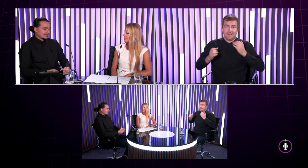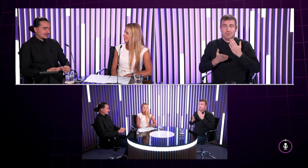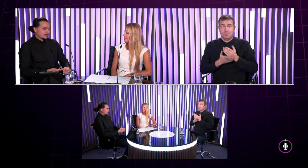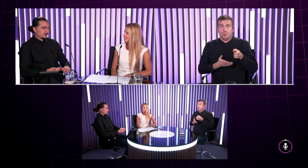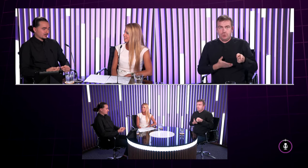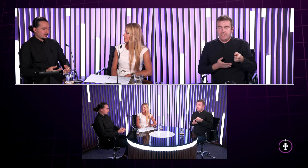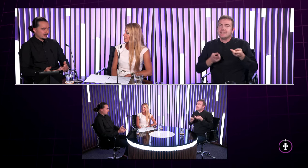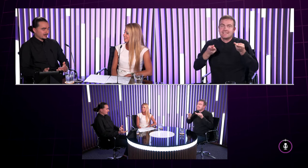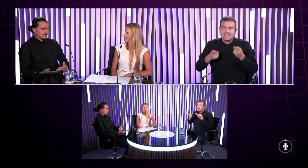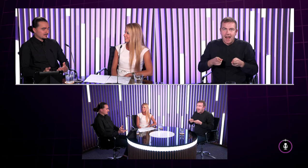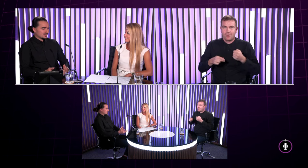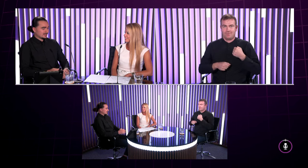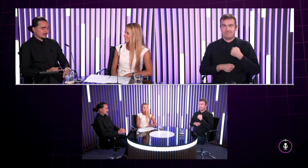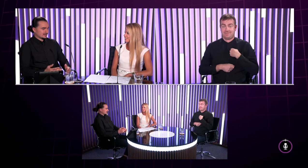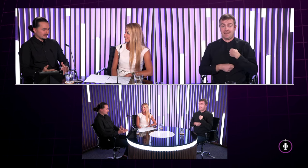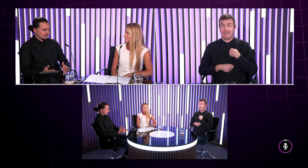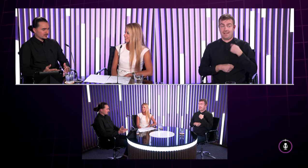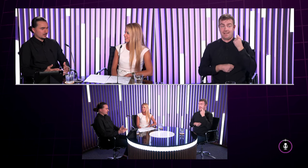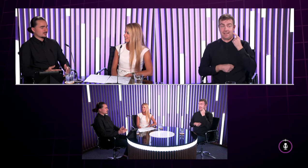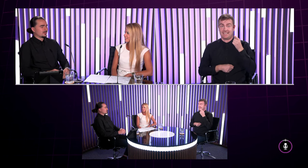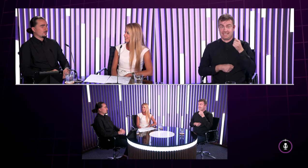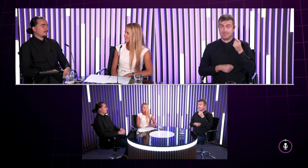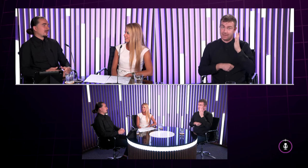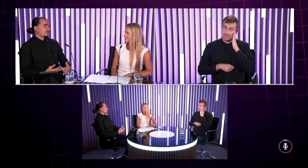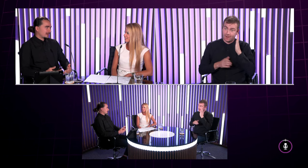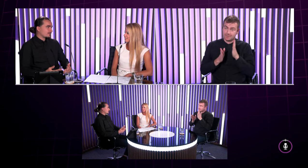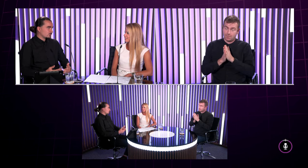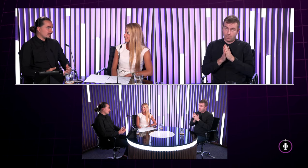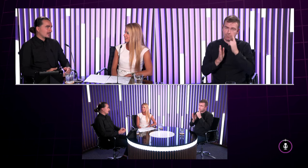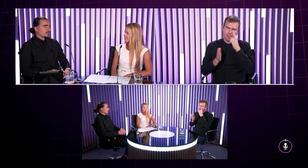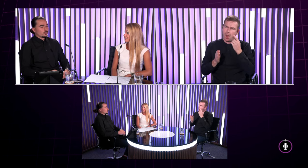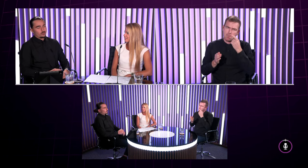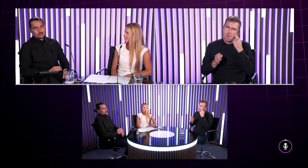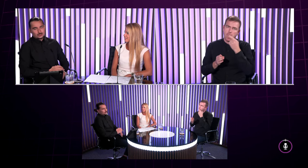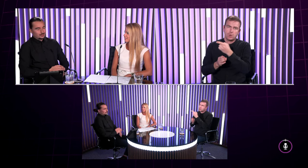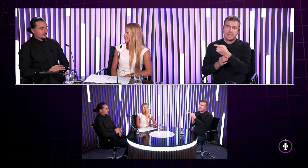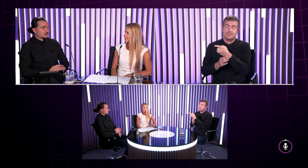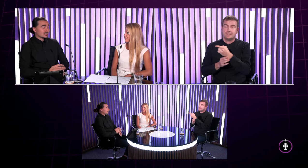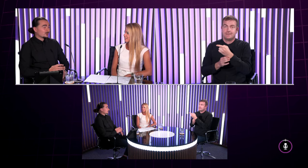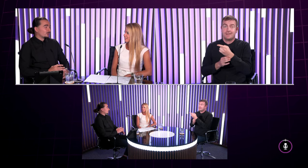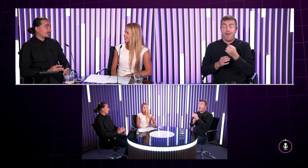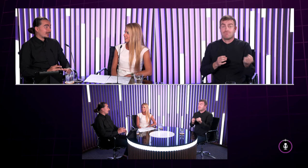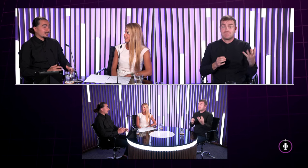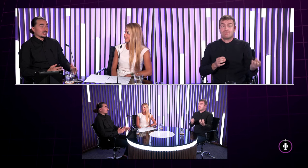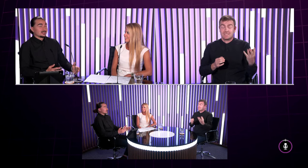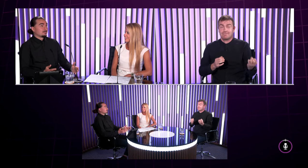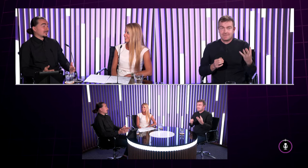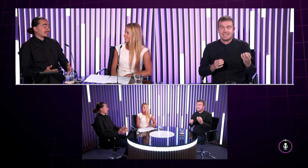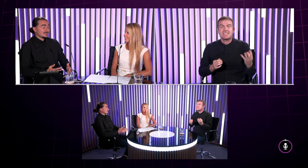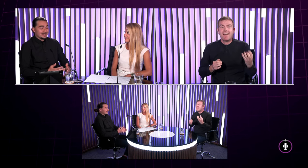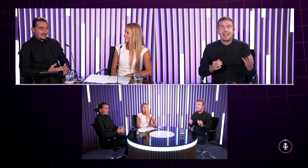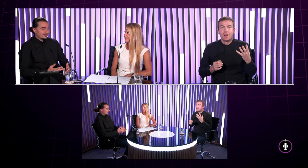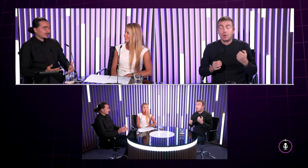raz keď sa myslel že som spal v jednej izbe s otcinou alebo s maminou a mali ten budík to bol šok to som sa zobudil a že